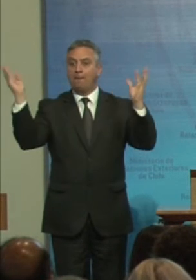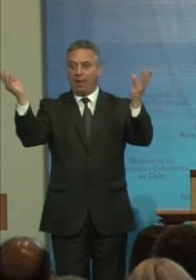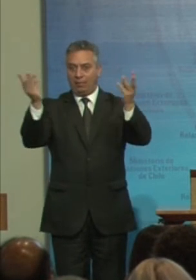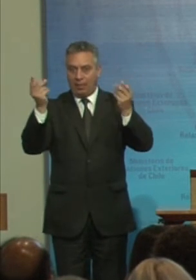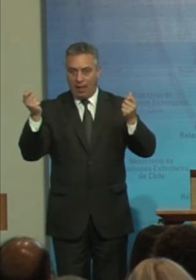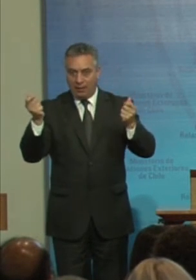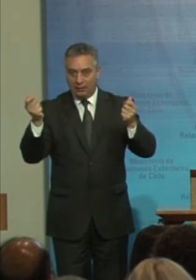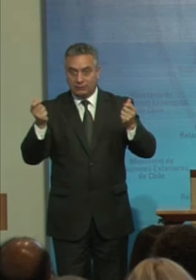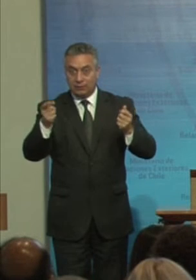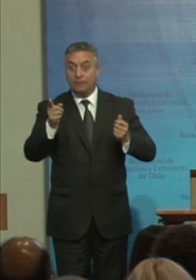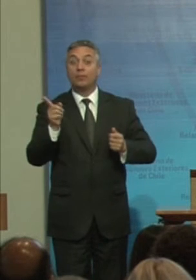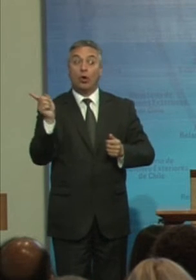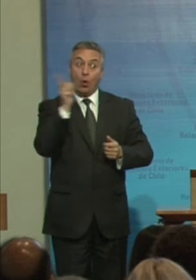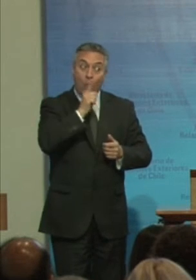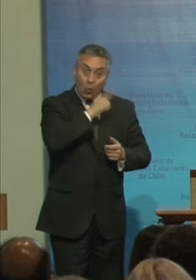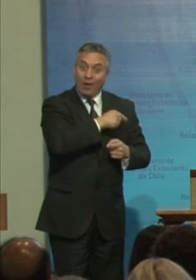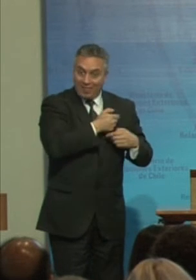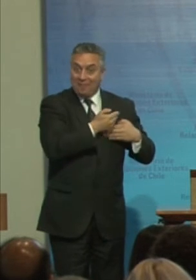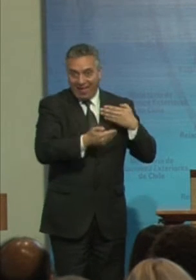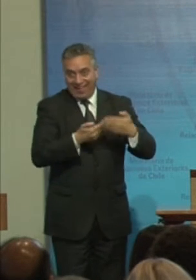Los de última generación